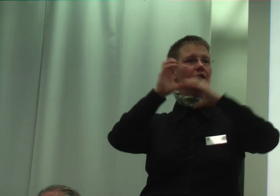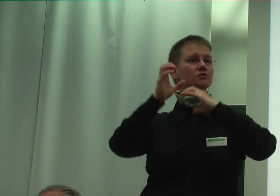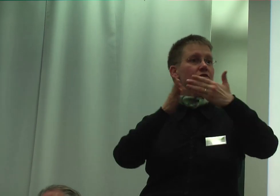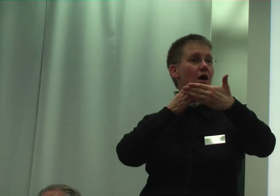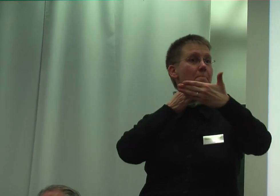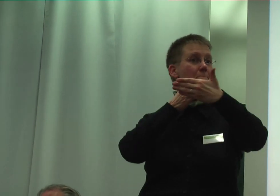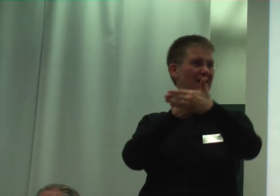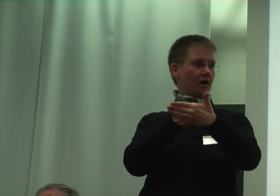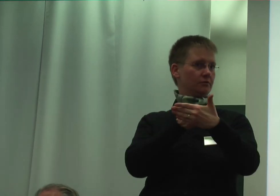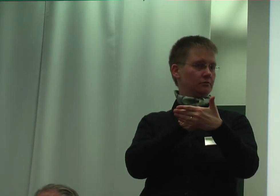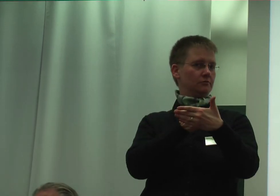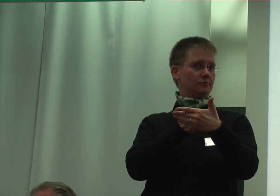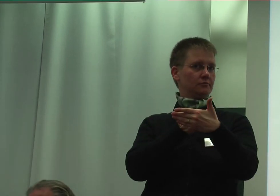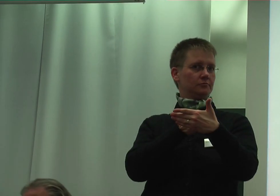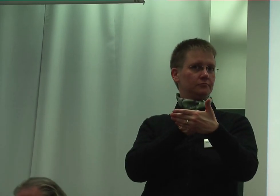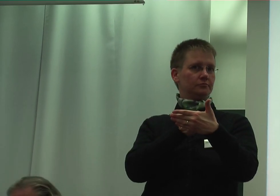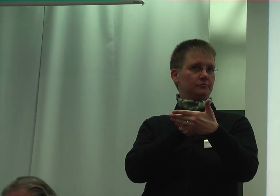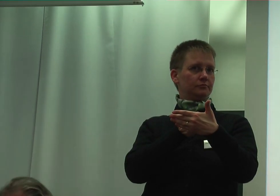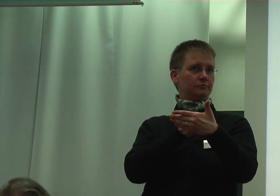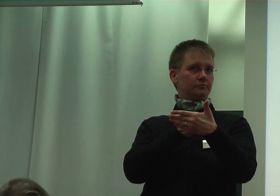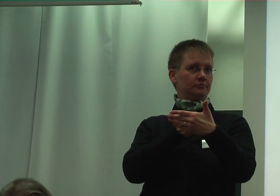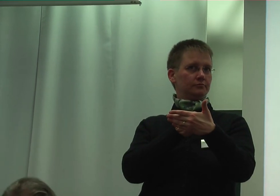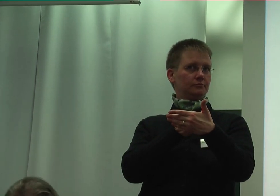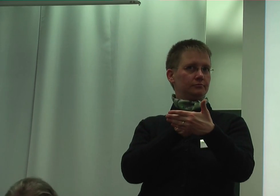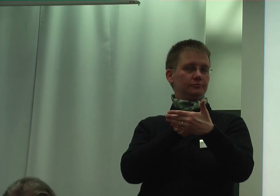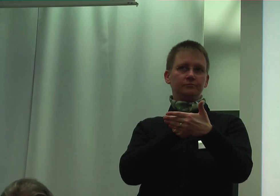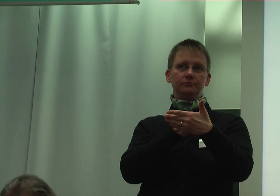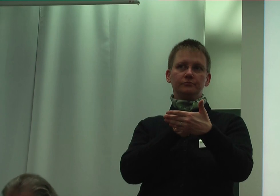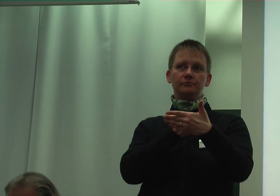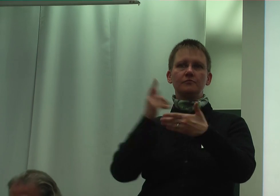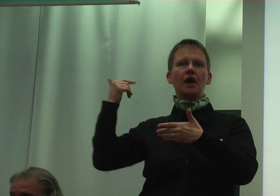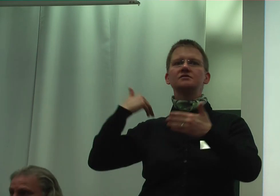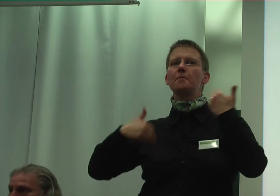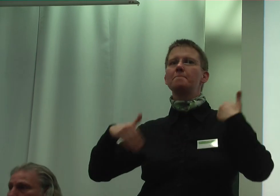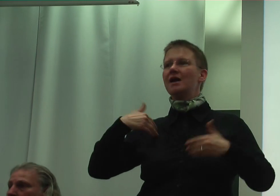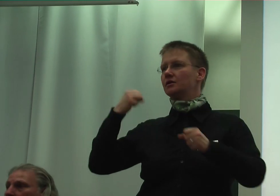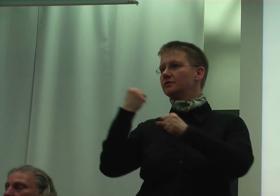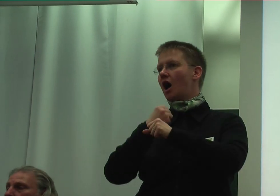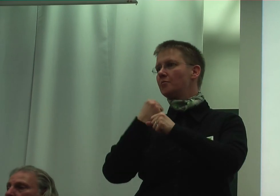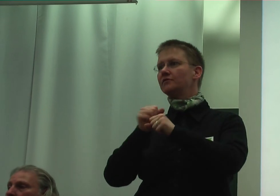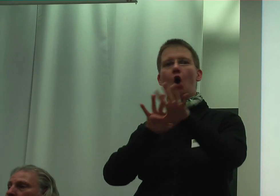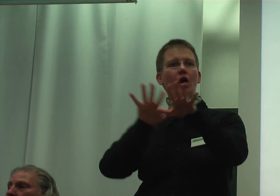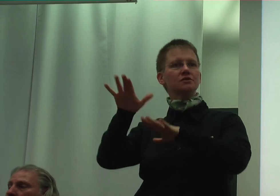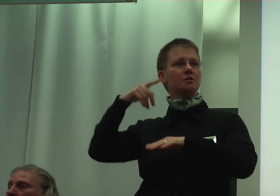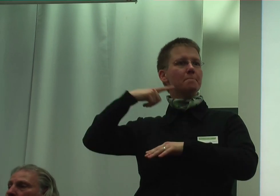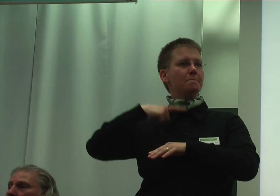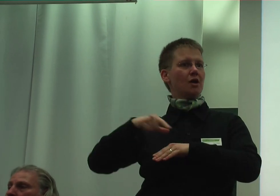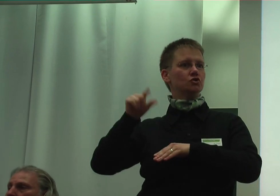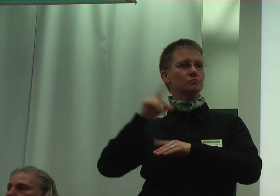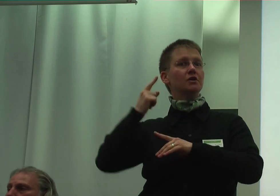Kommunikationsbarrieren in der hinteren Arbeit, kraftliche Organisation für Menschen mit einer Behinderung,